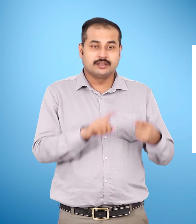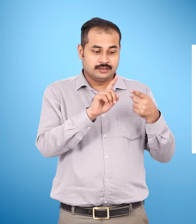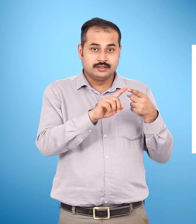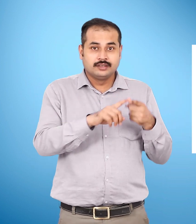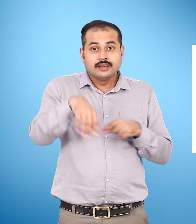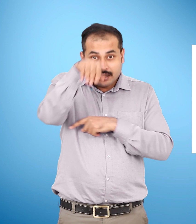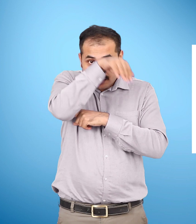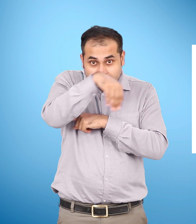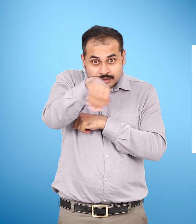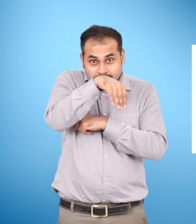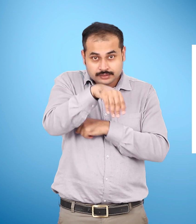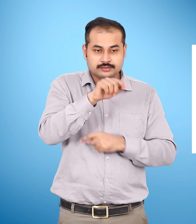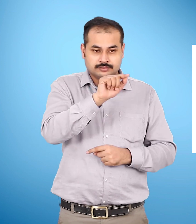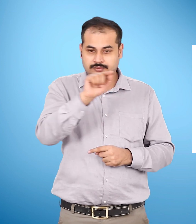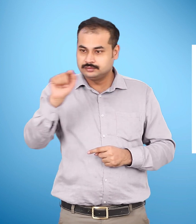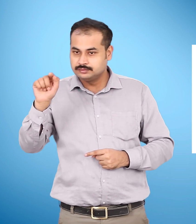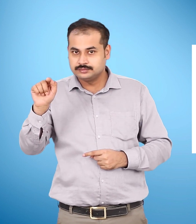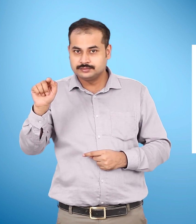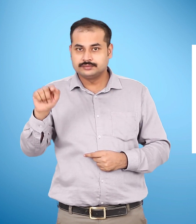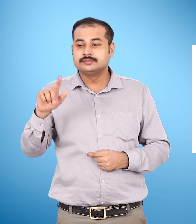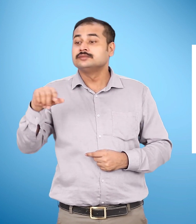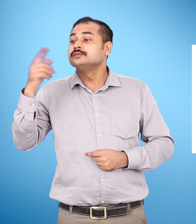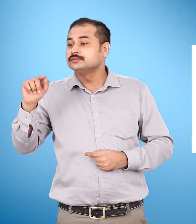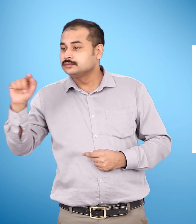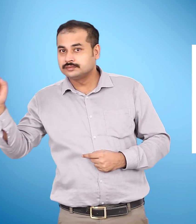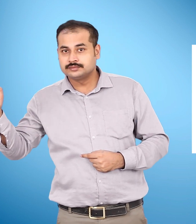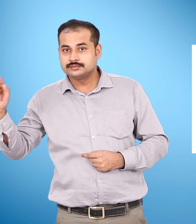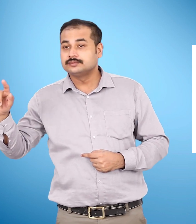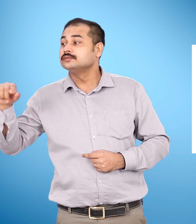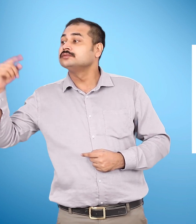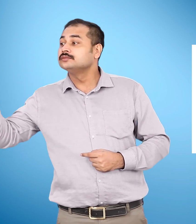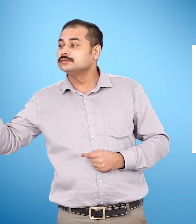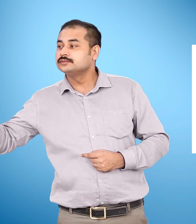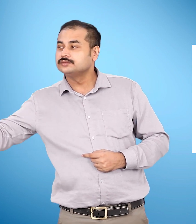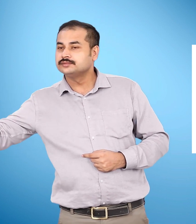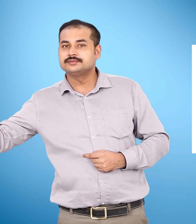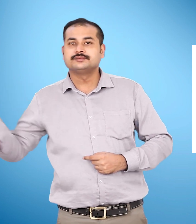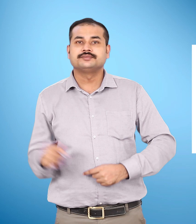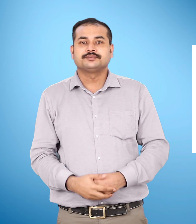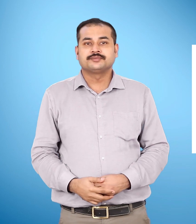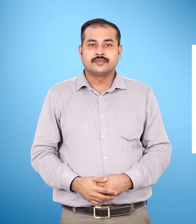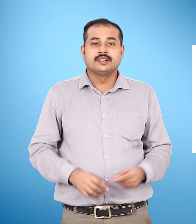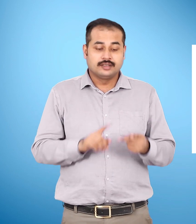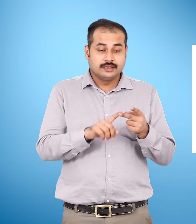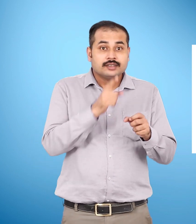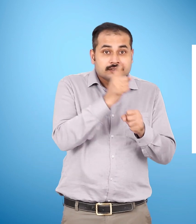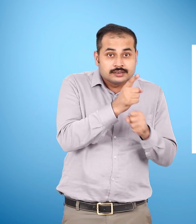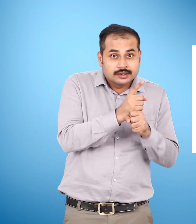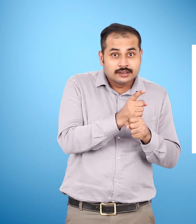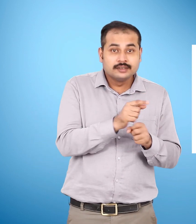हाथी हाथी, रिक्तस्थान, रिक्तस्थान, रिक्तस्थान टीचर जी,